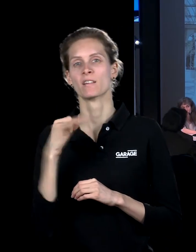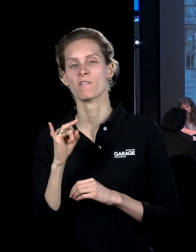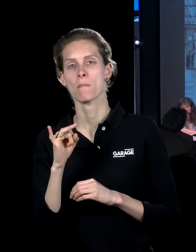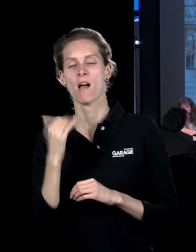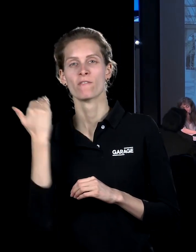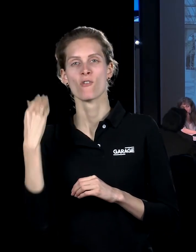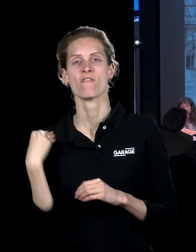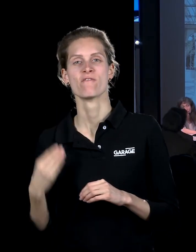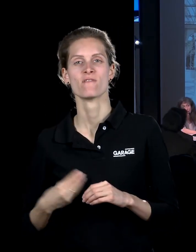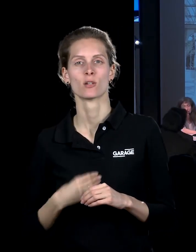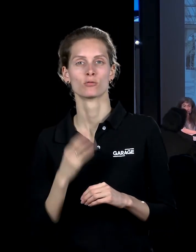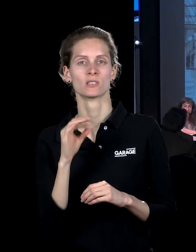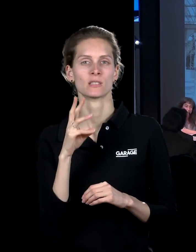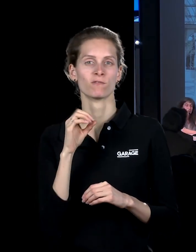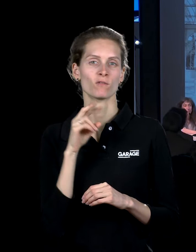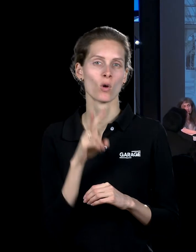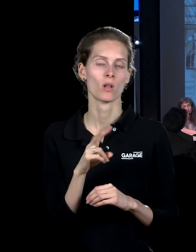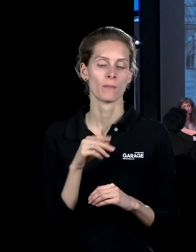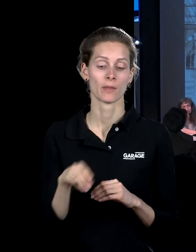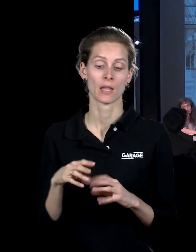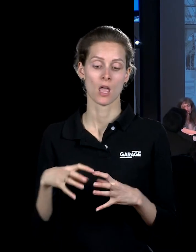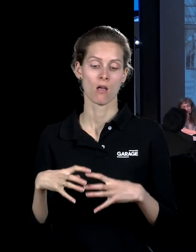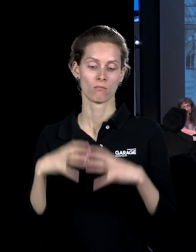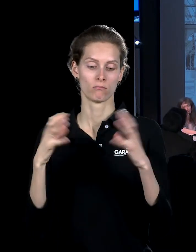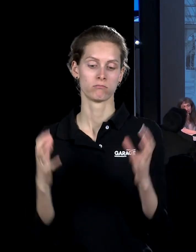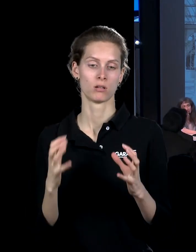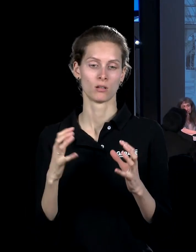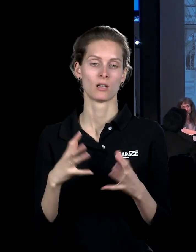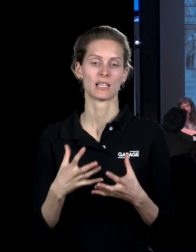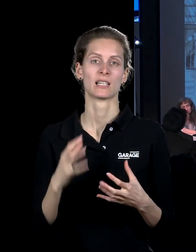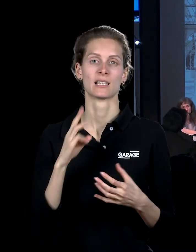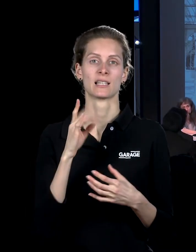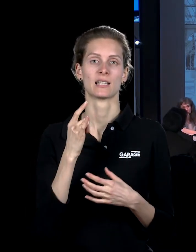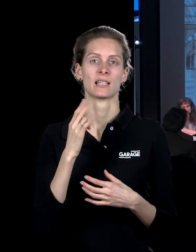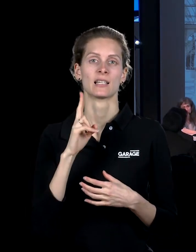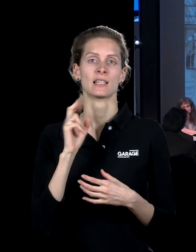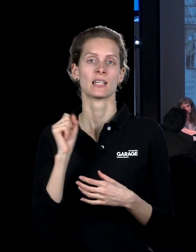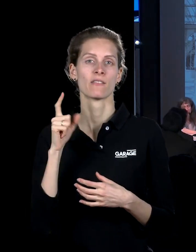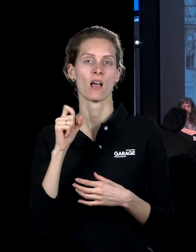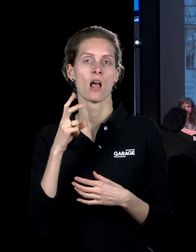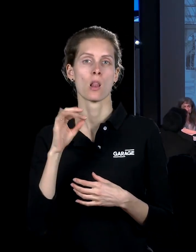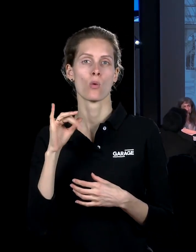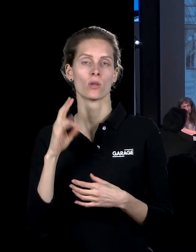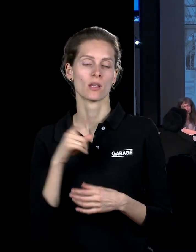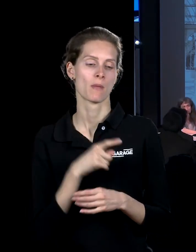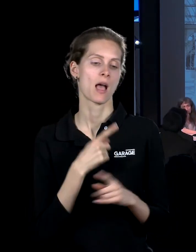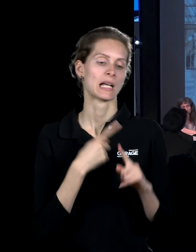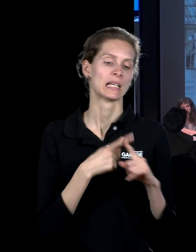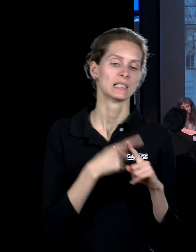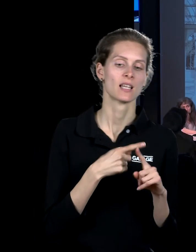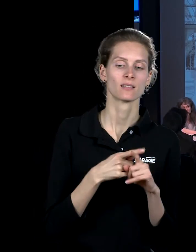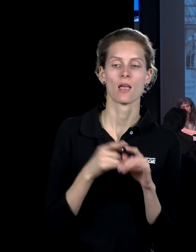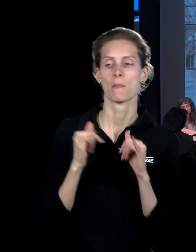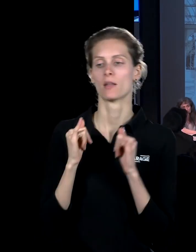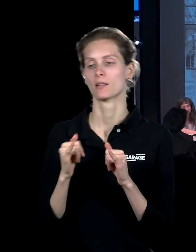мая, мая это ландыши, тыква на Хэллоуин, хризантема на японский праздник мертвых, елка на Новый